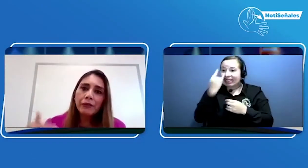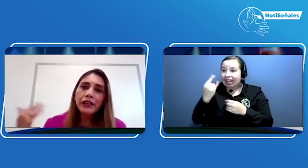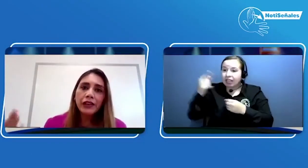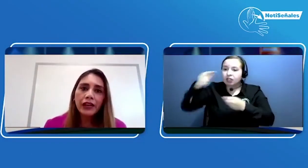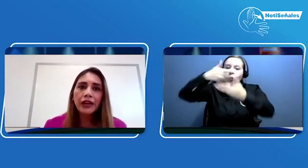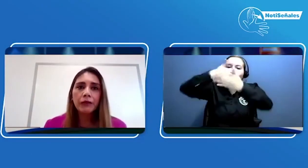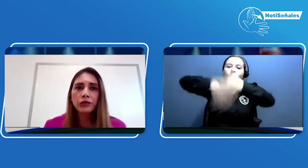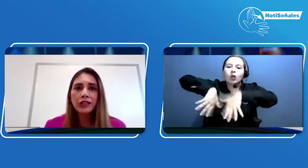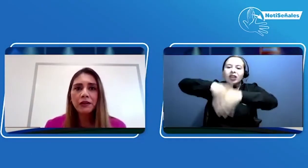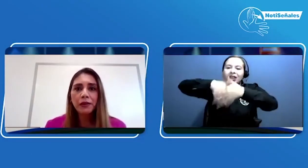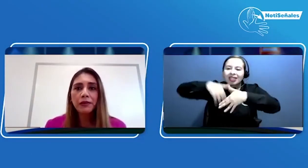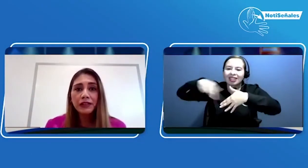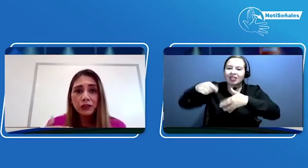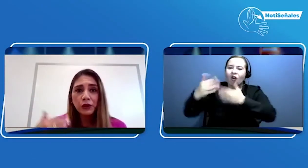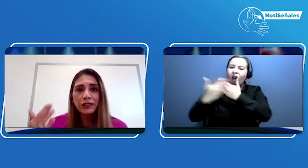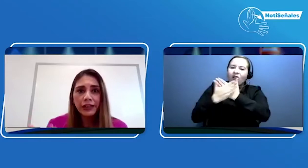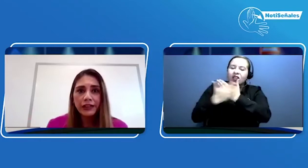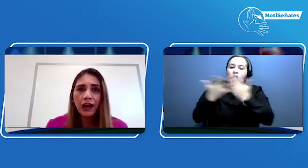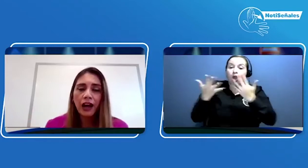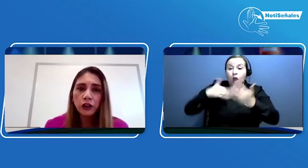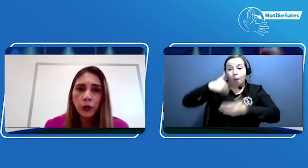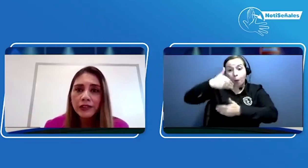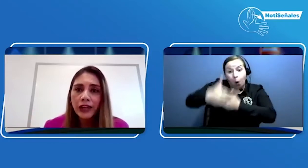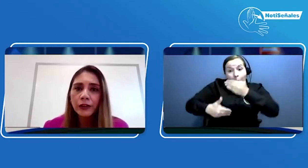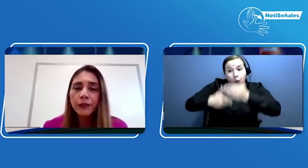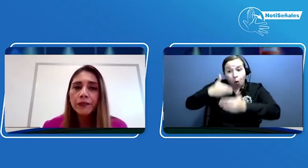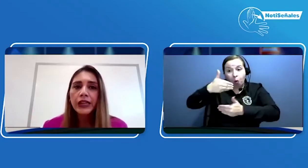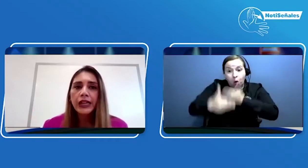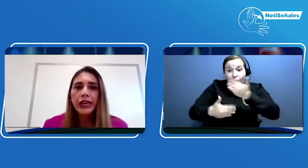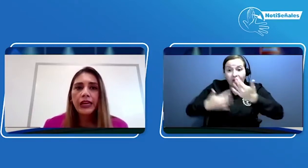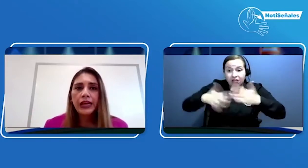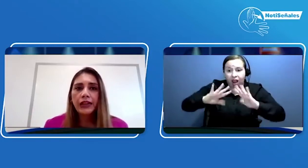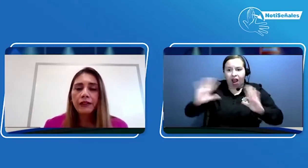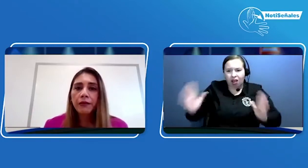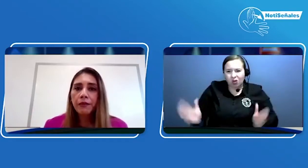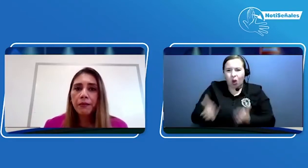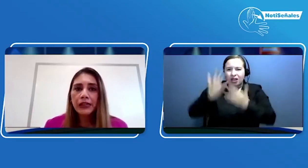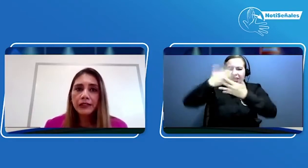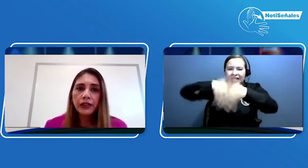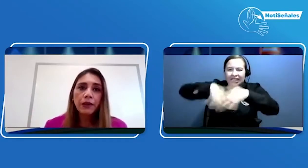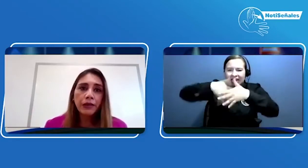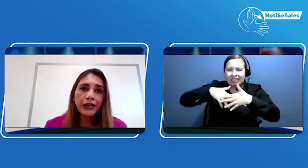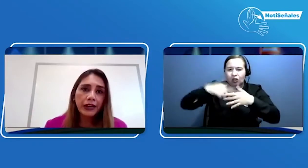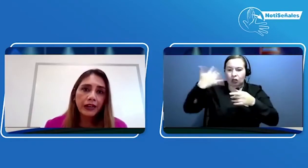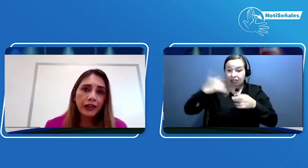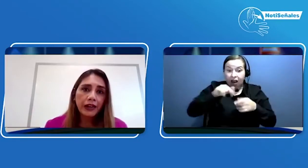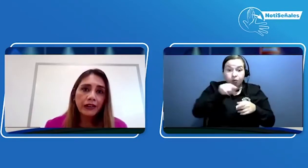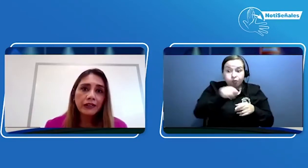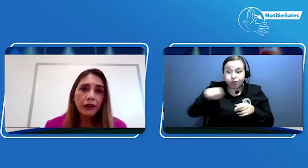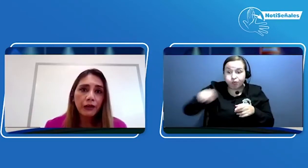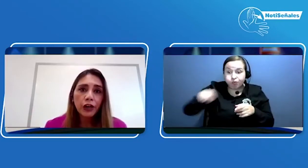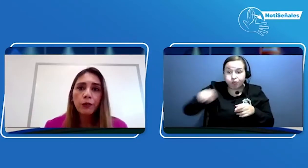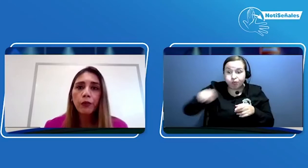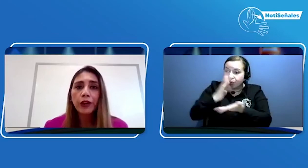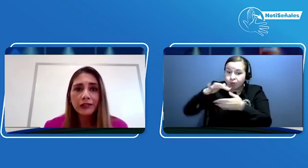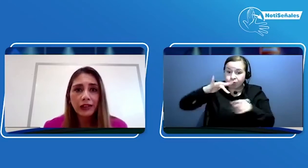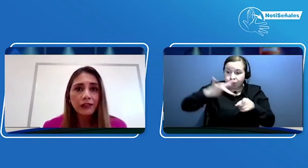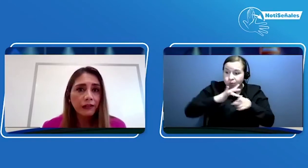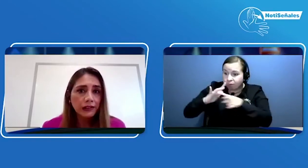medida que haremos las implementaciones que irán actualizadas. También me parece que una manera de saberlo podría ser a través de